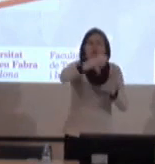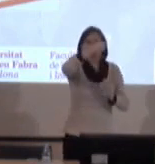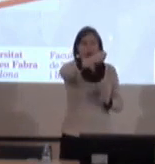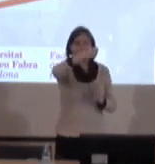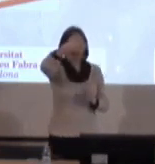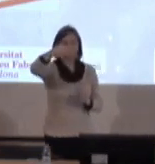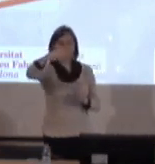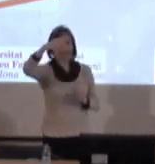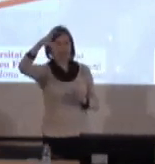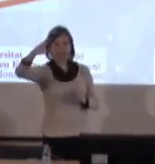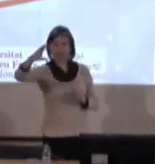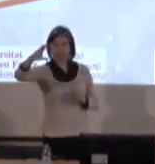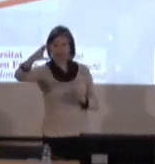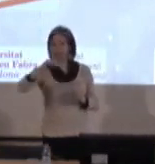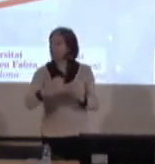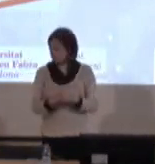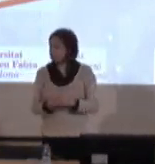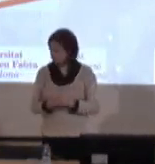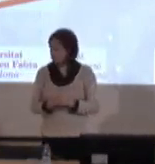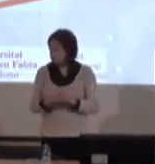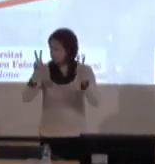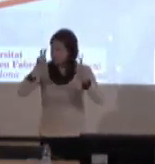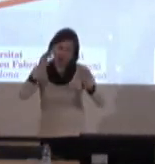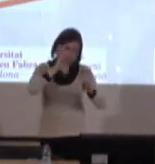i és el coordinador del projecte ABC.